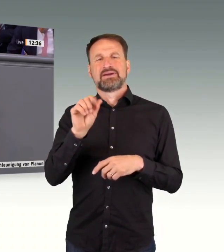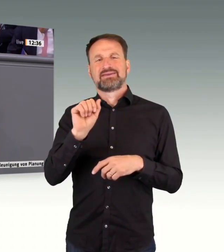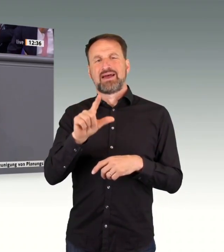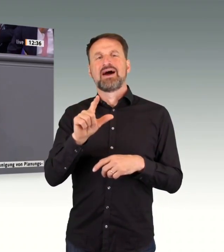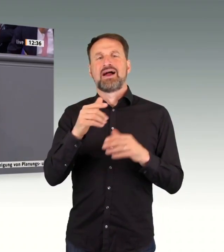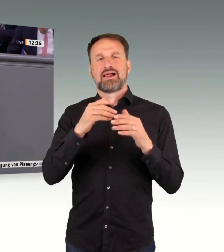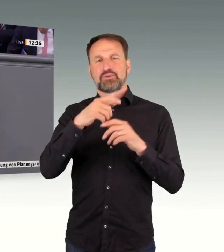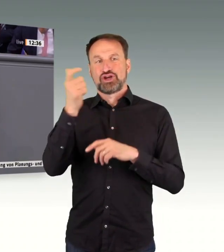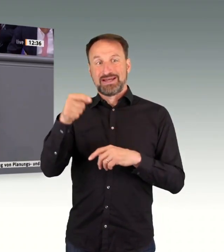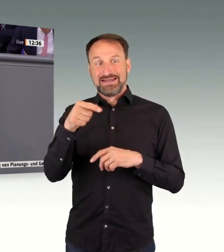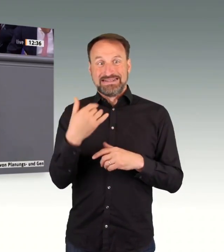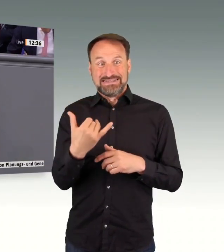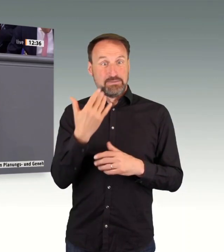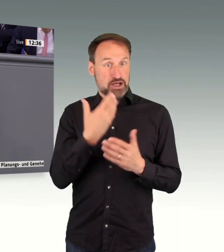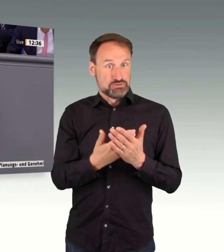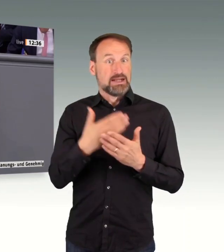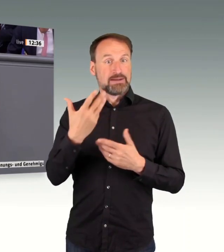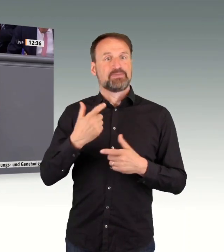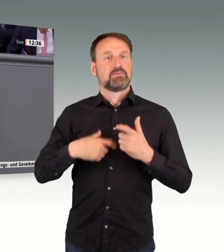sondern wir setzen auch die Inhalte um.